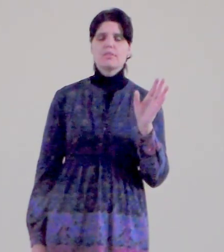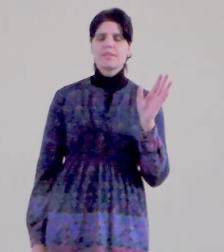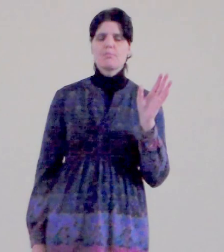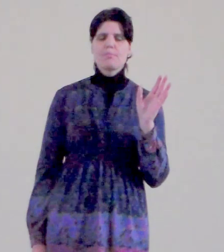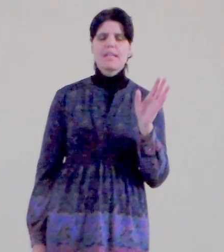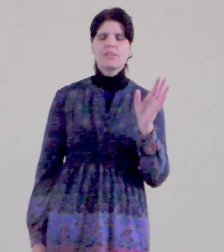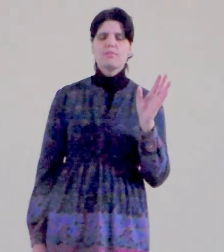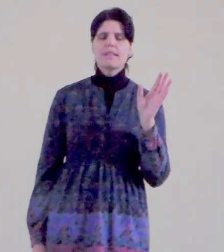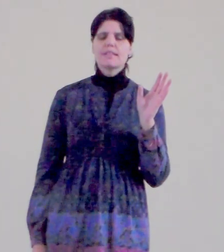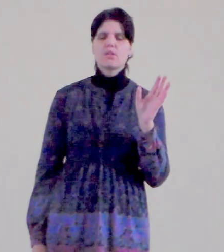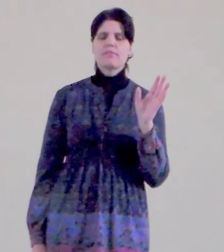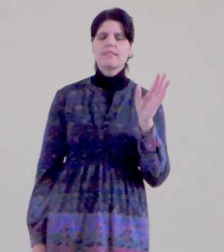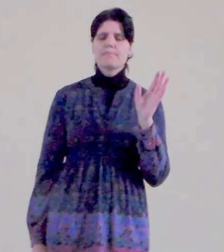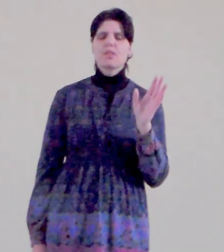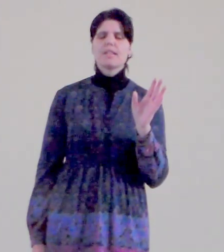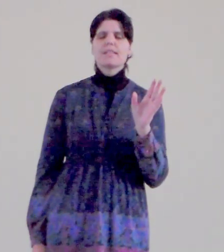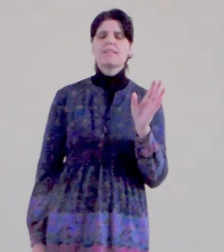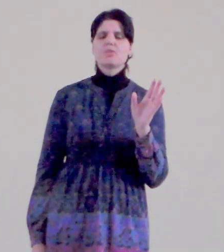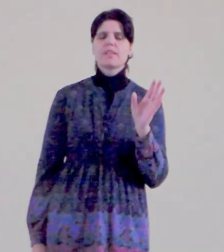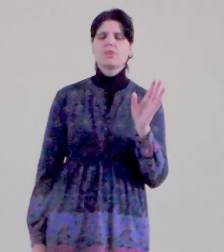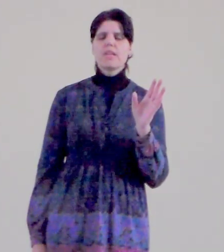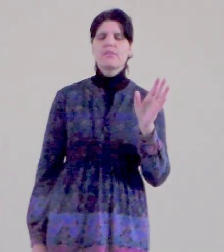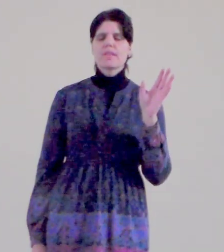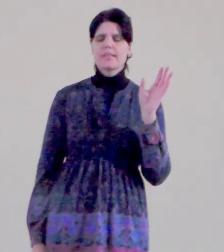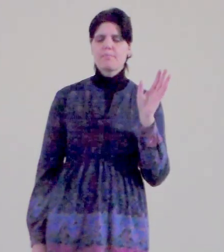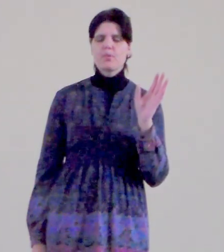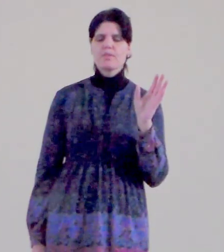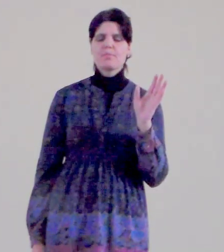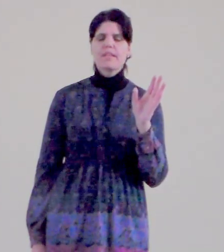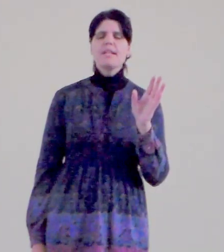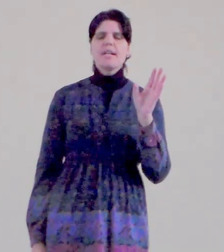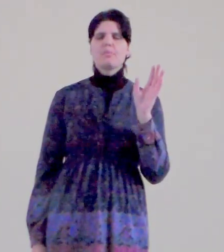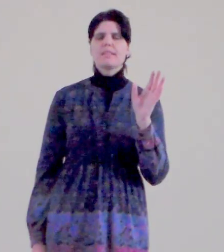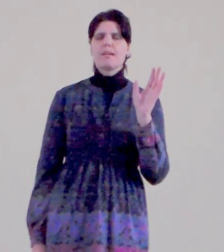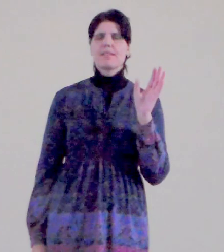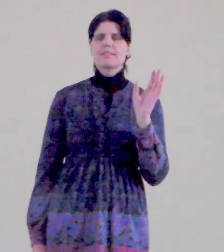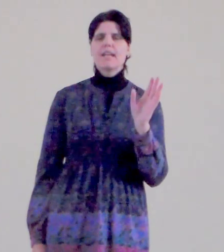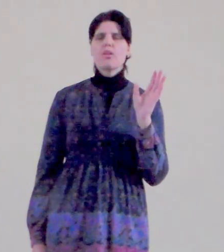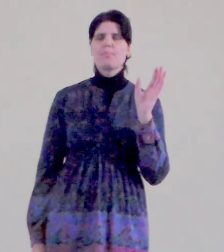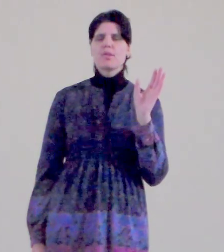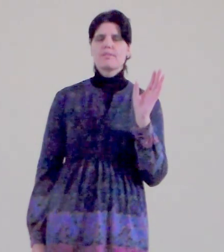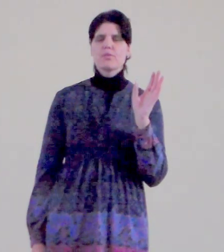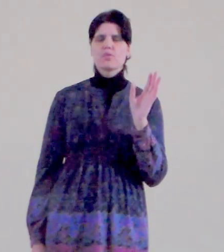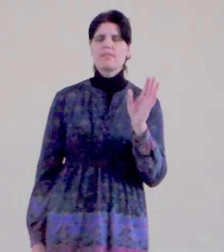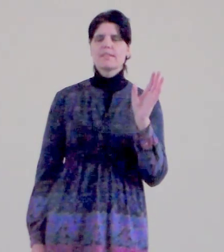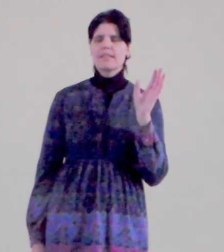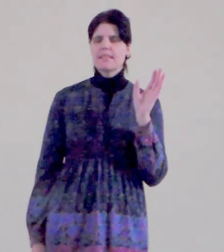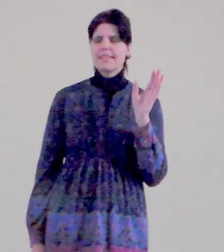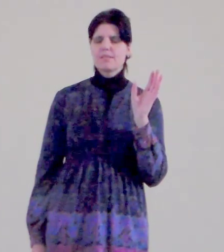a že se máme radovat, děkovat ti a předkladat ti všechny žádosti a ti prosím Pane, aby se nám tak stálo podle toho slova, který si dnes